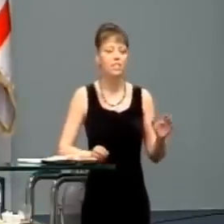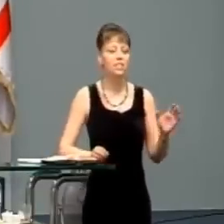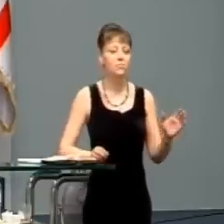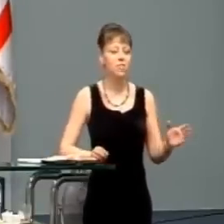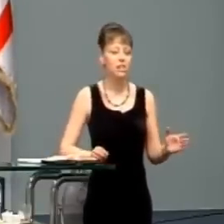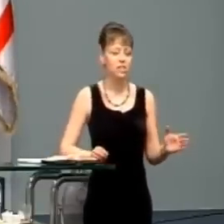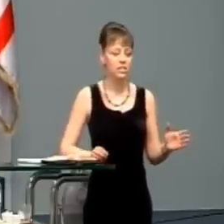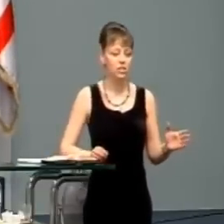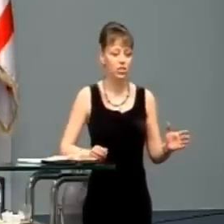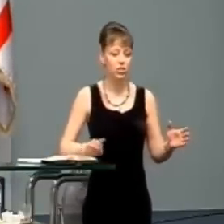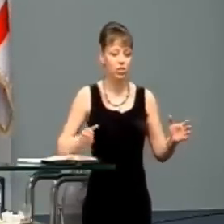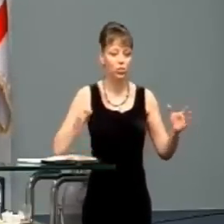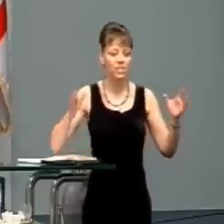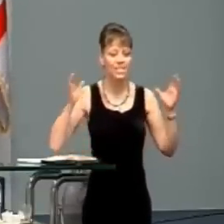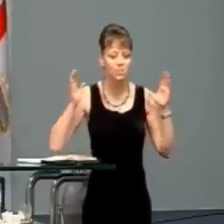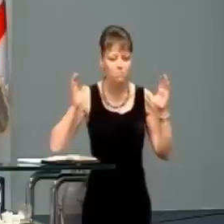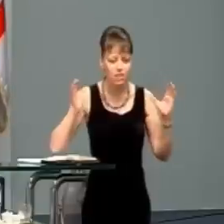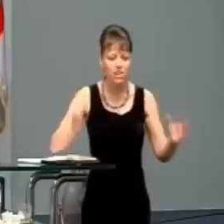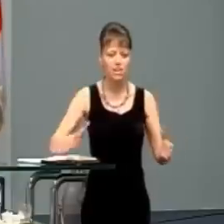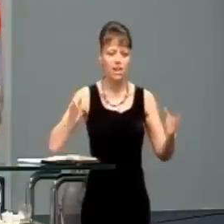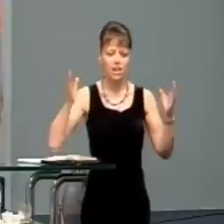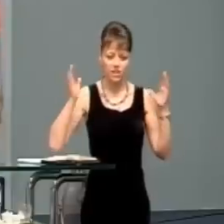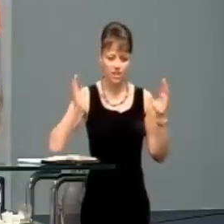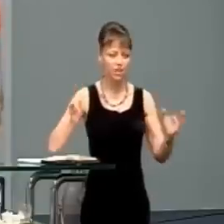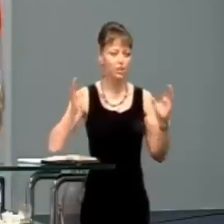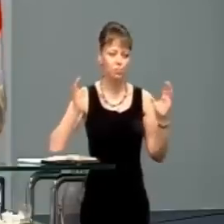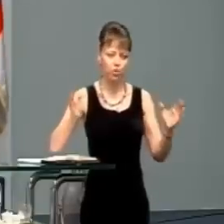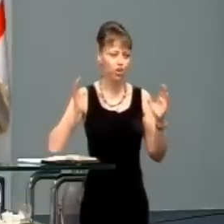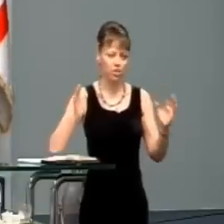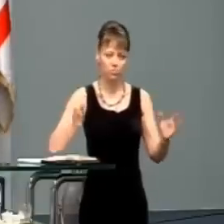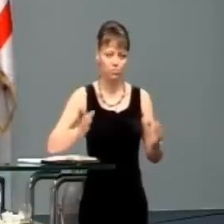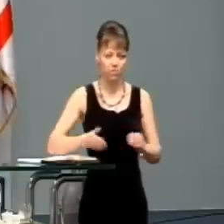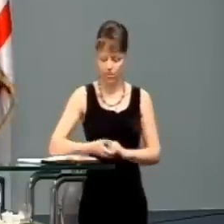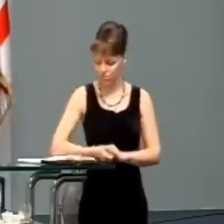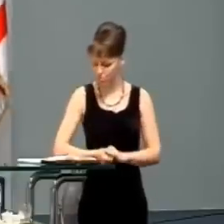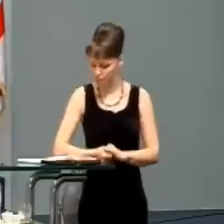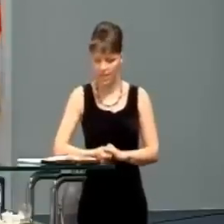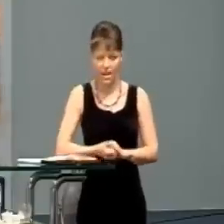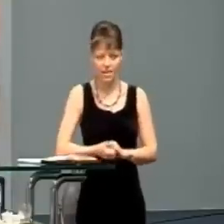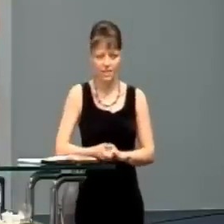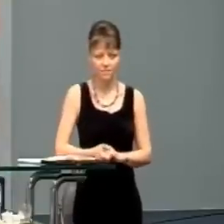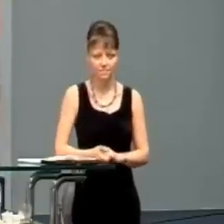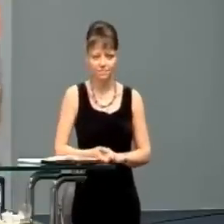Existujú celé denominácie, ktoré zabudli na jeho dobrodenia.